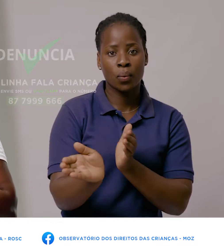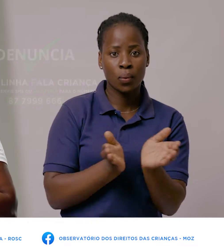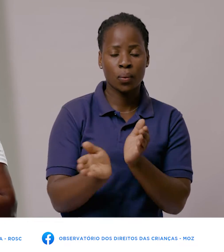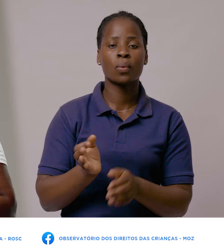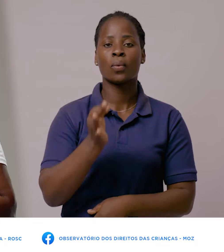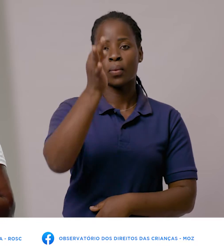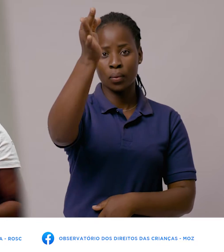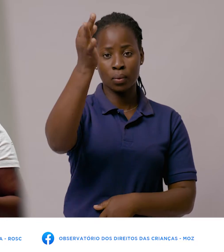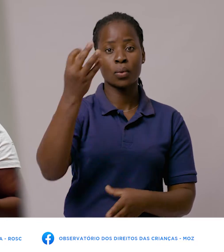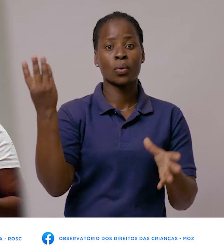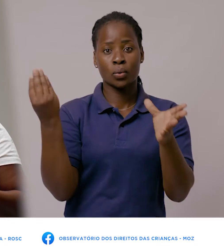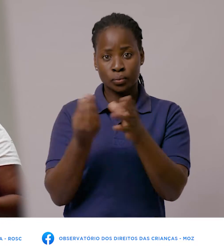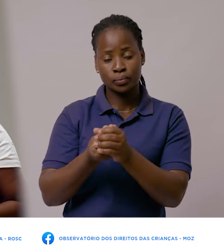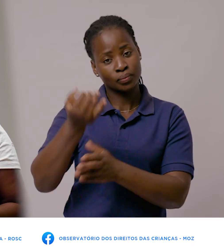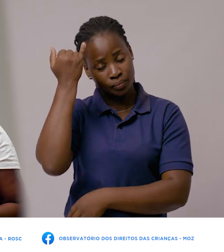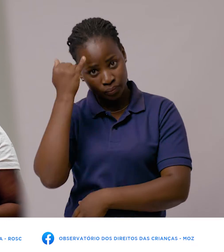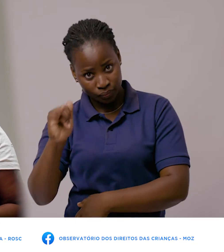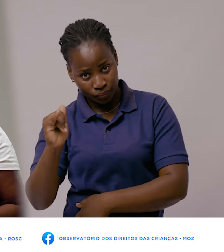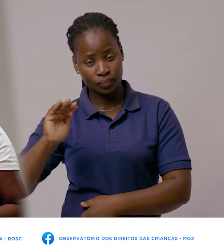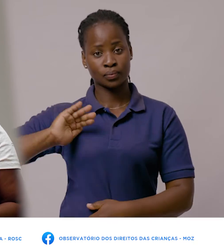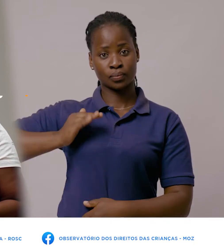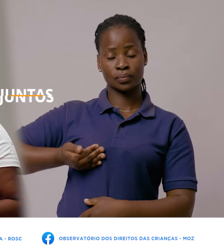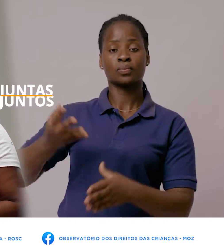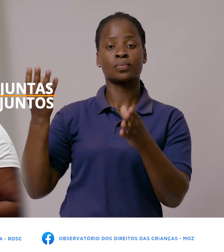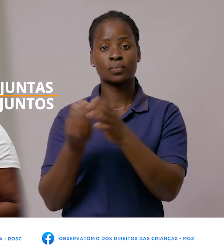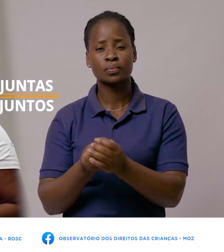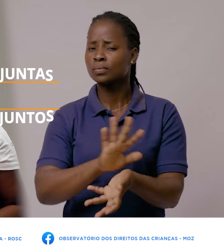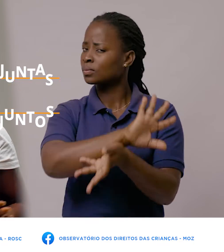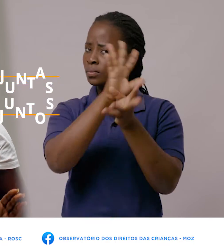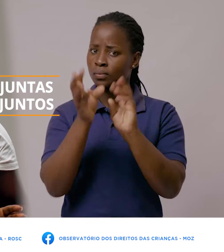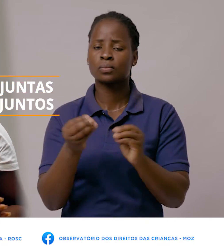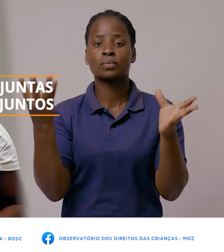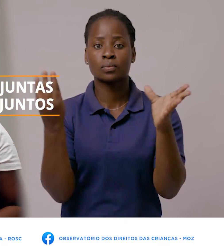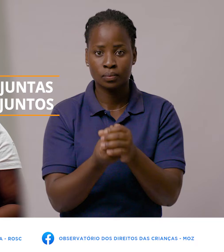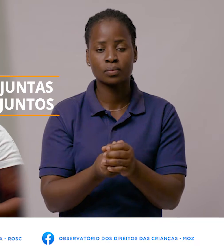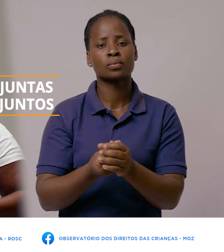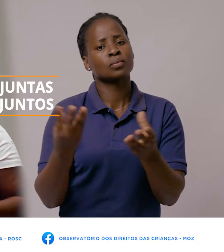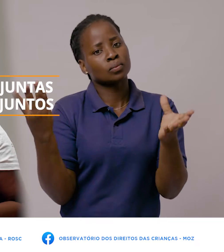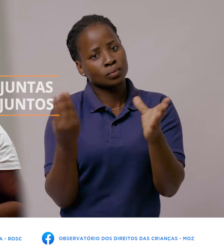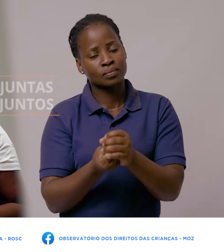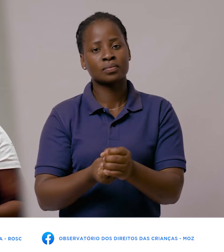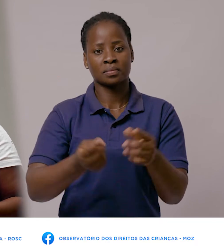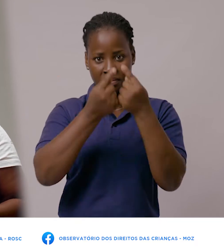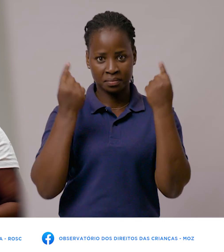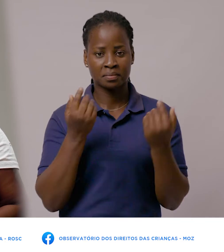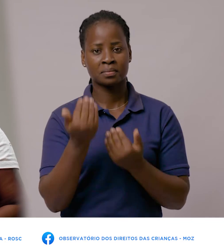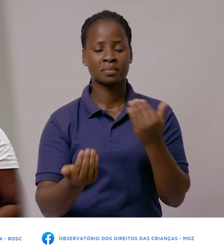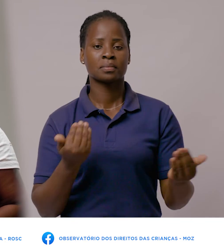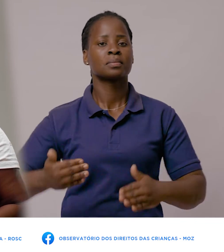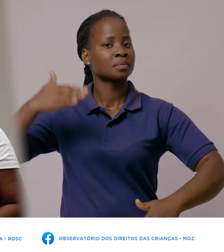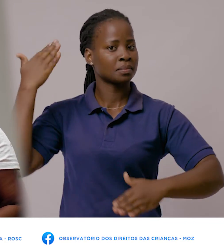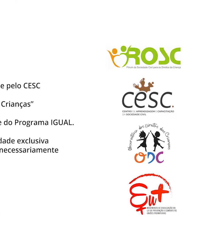e futuro, juntos a esta iniciativa. Juntas, juntos, vamos erradicar as